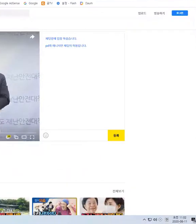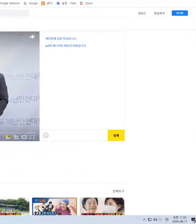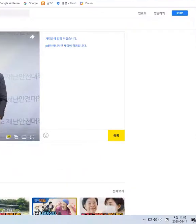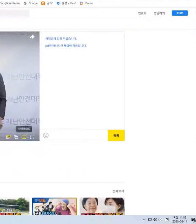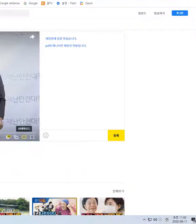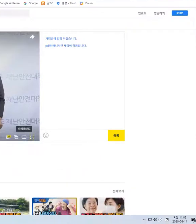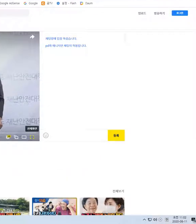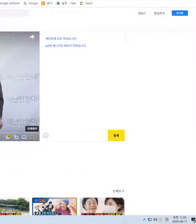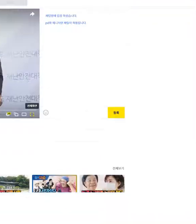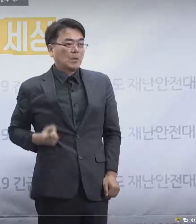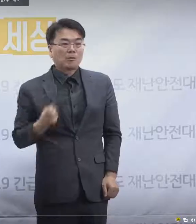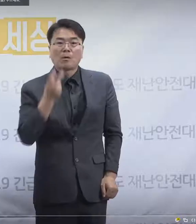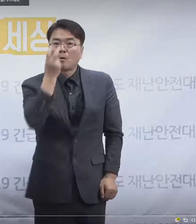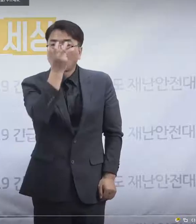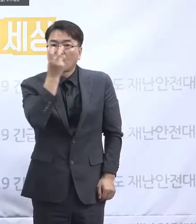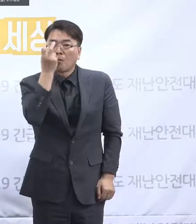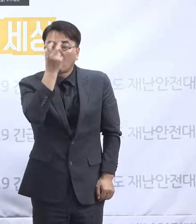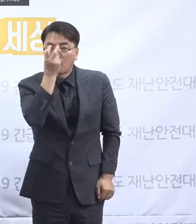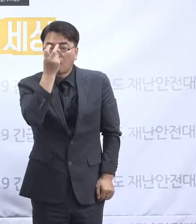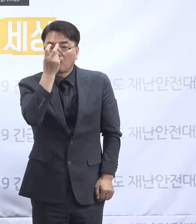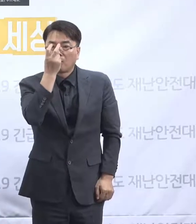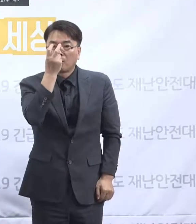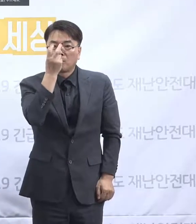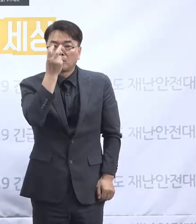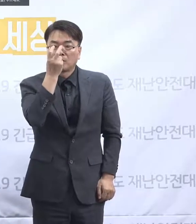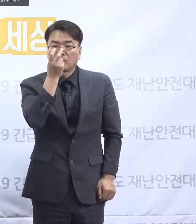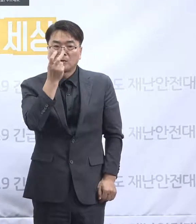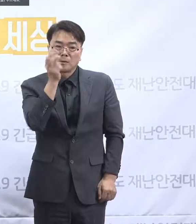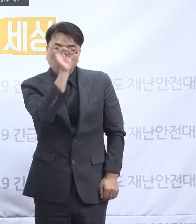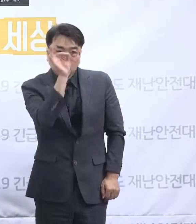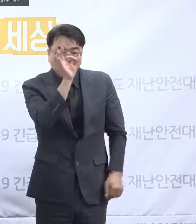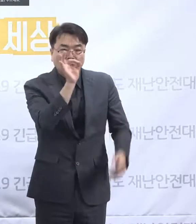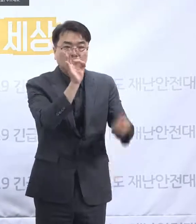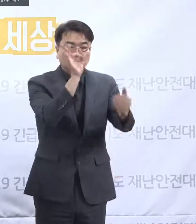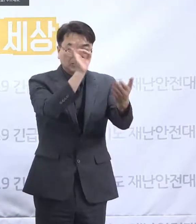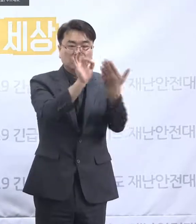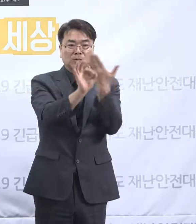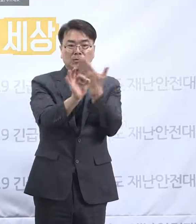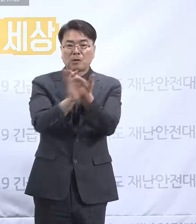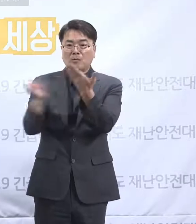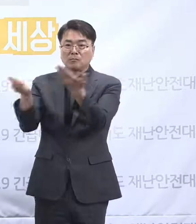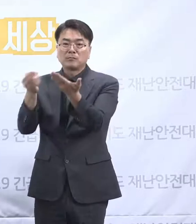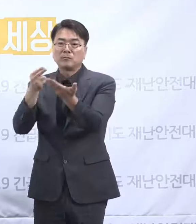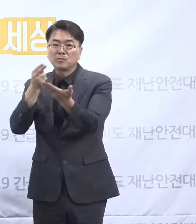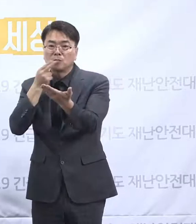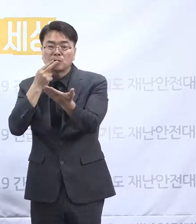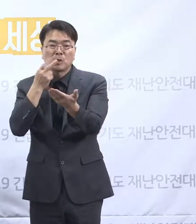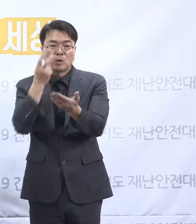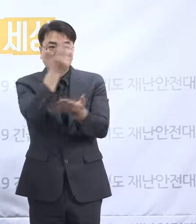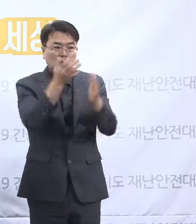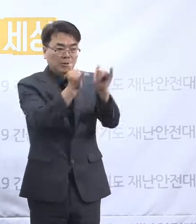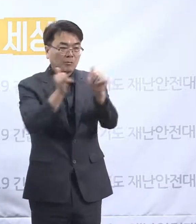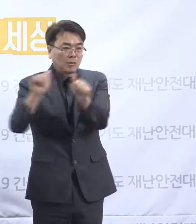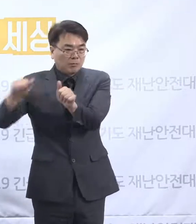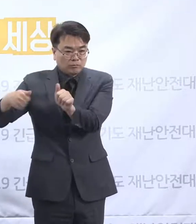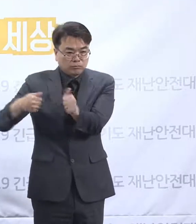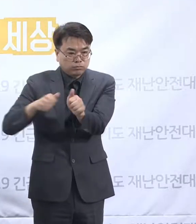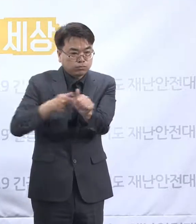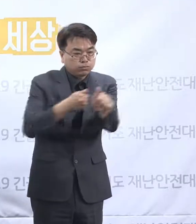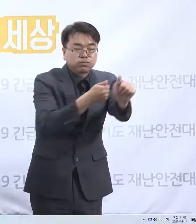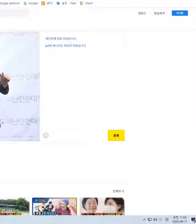때에도 업무를 하셔야 되는데 저희 조사단을 따라다니거나 하는 그런 일들이 좀 있었습니다. 그리고